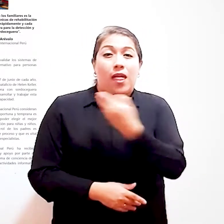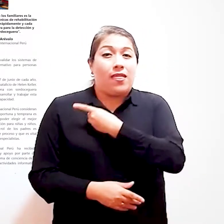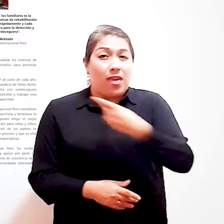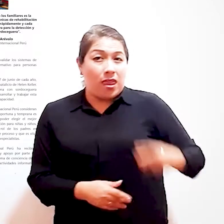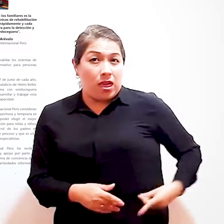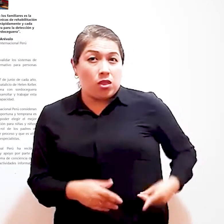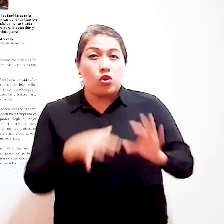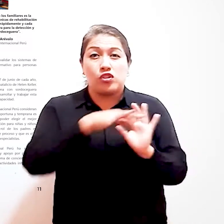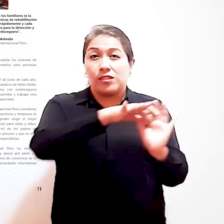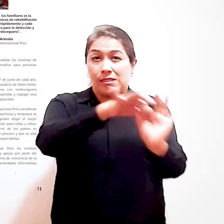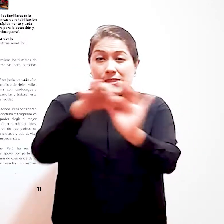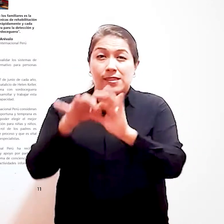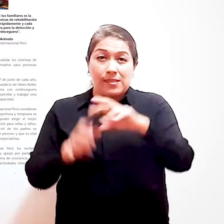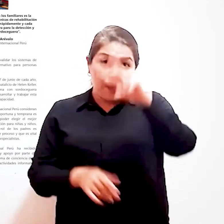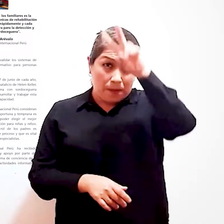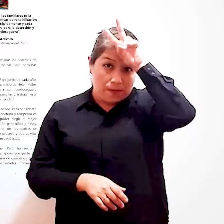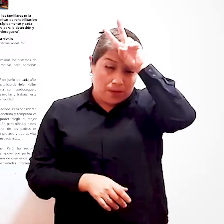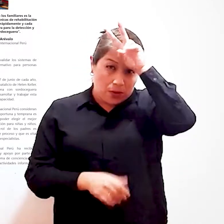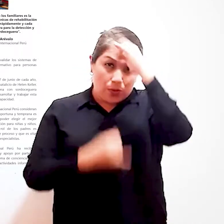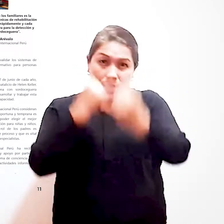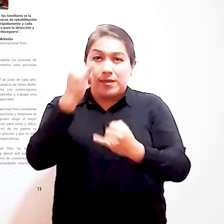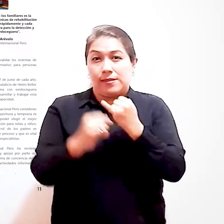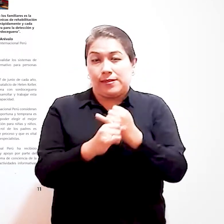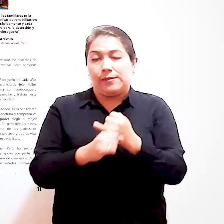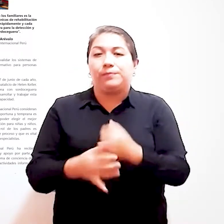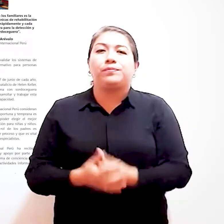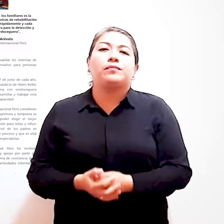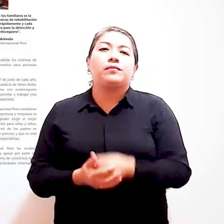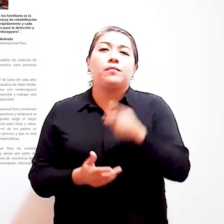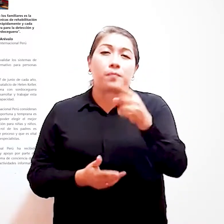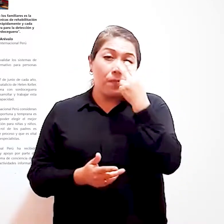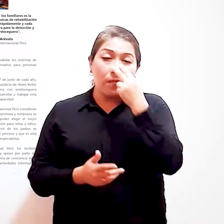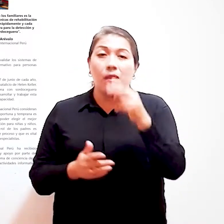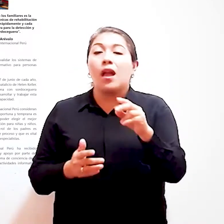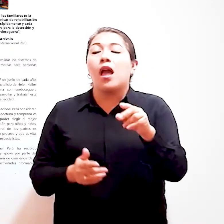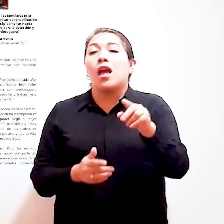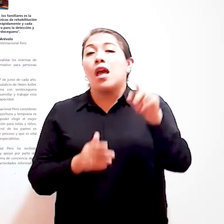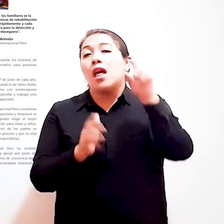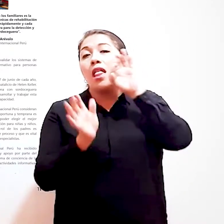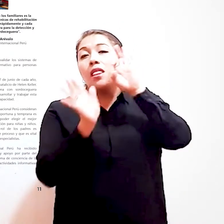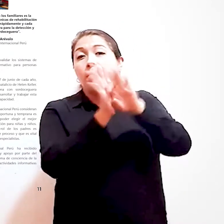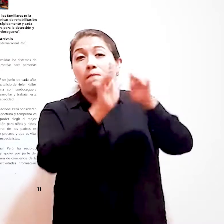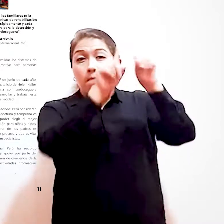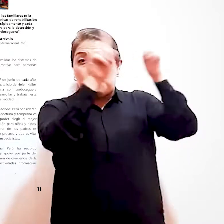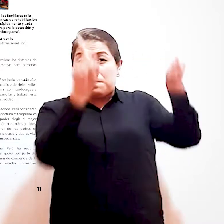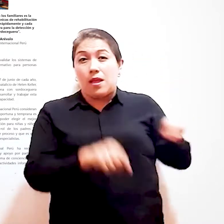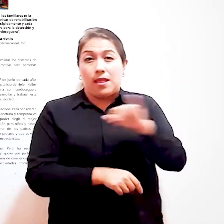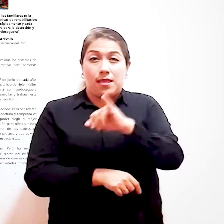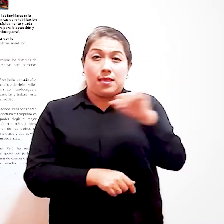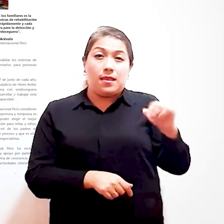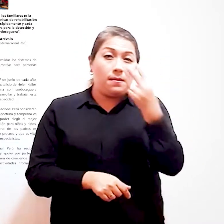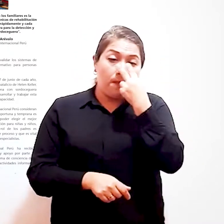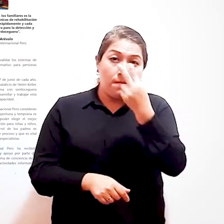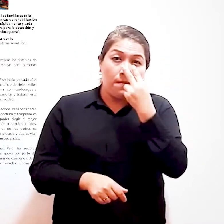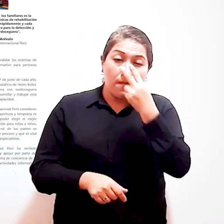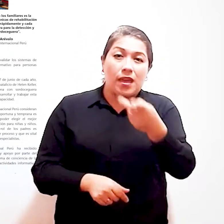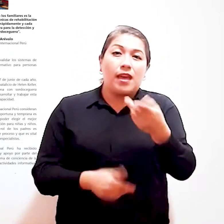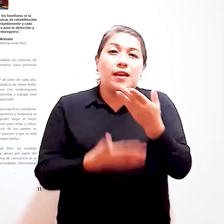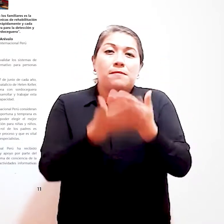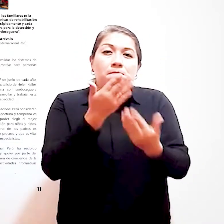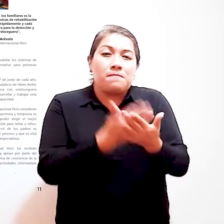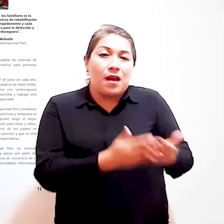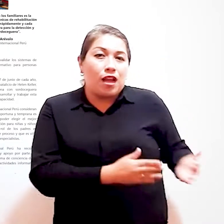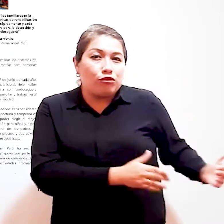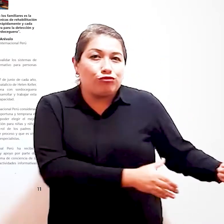Arevalo Director de Cencia Internacional Perú En imagen de la izquierda Una maestra se encuentra